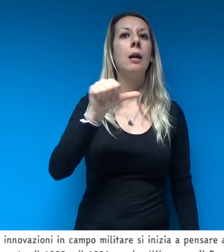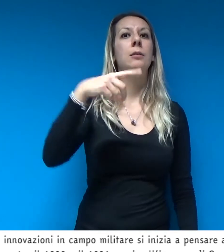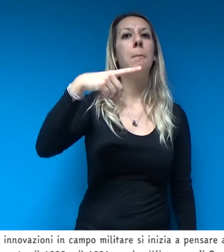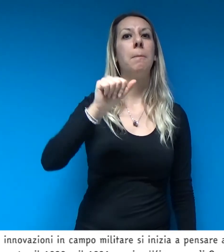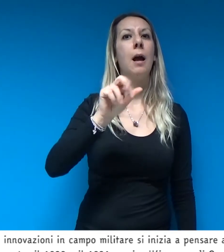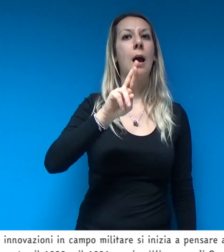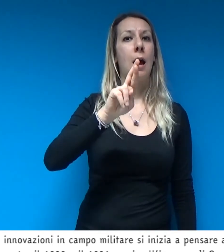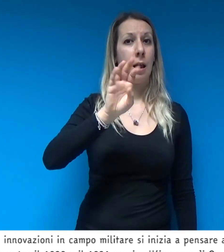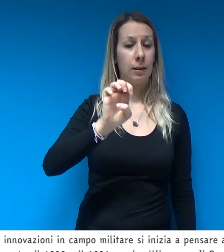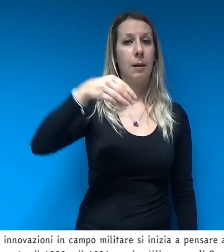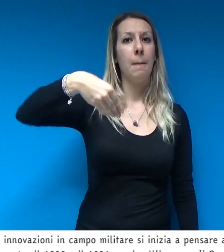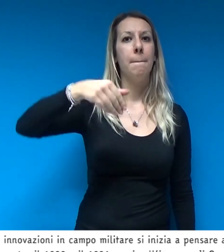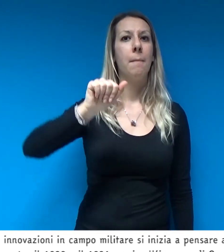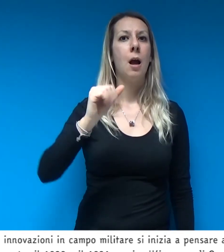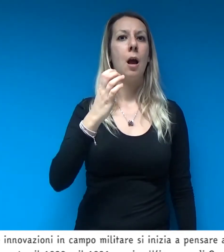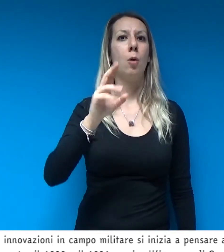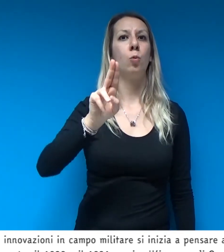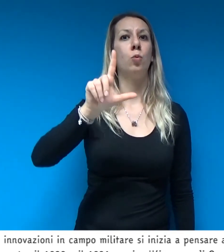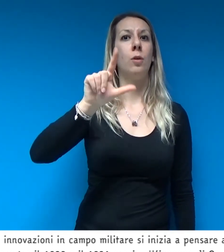all'ingegno di Gaspare Maculano.